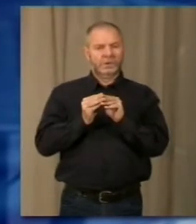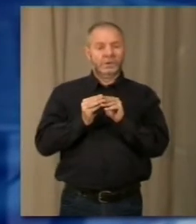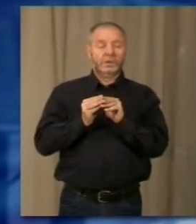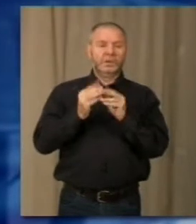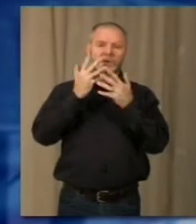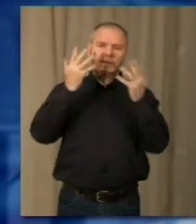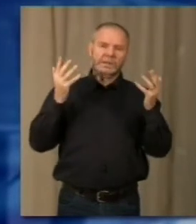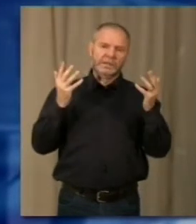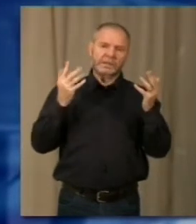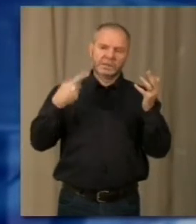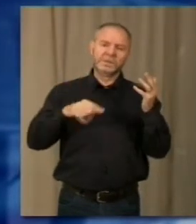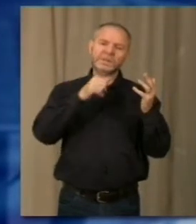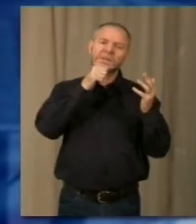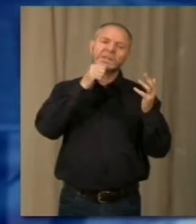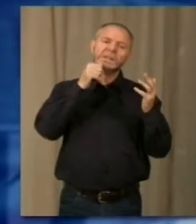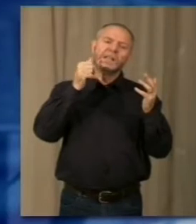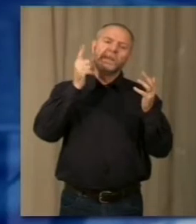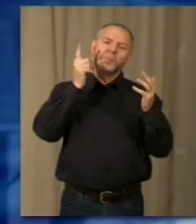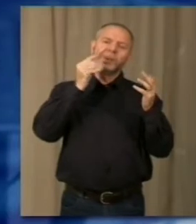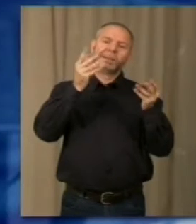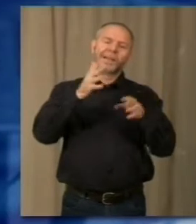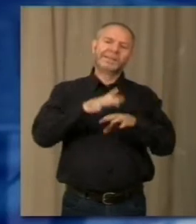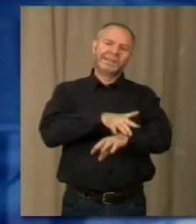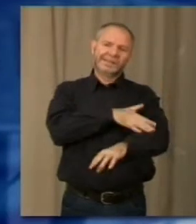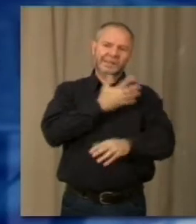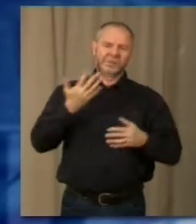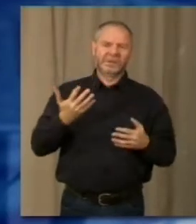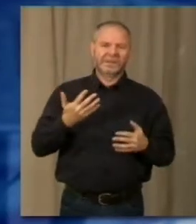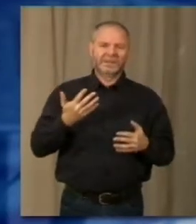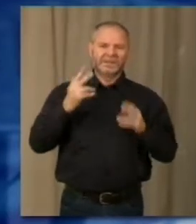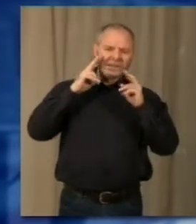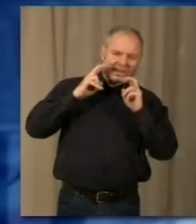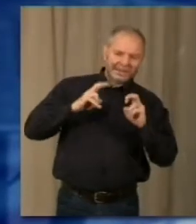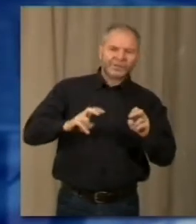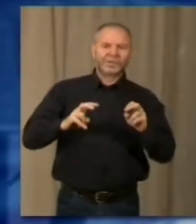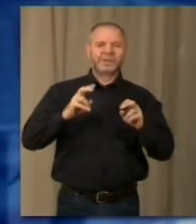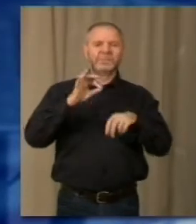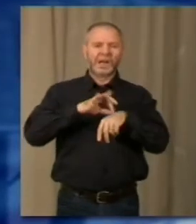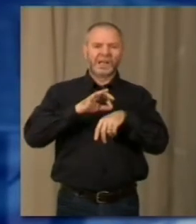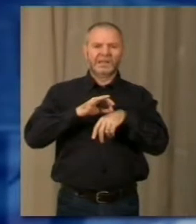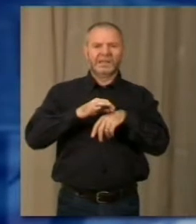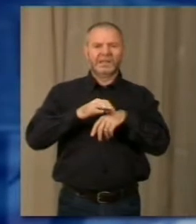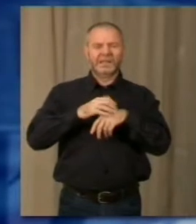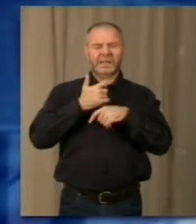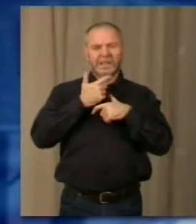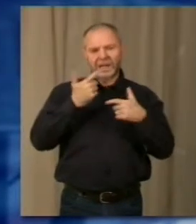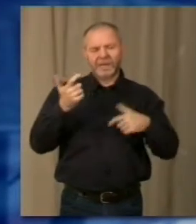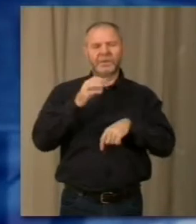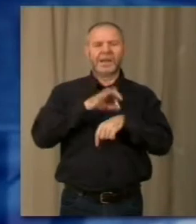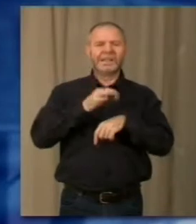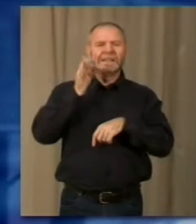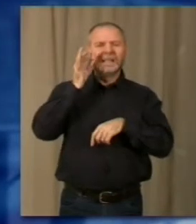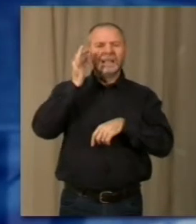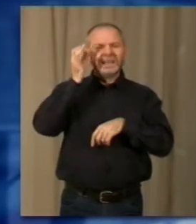ovviamente tutto questo serve per sensibilizzare ovviamente la ricerca sulle malattie rare genetiche e lo sport